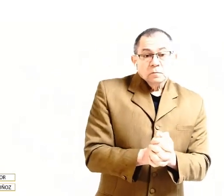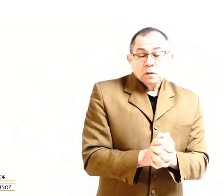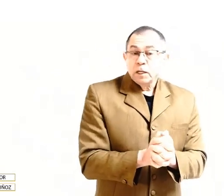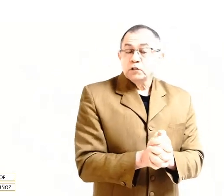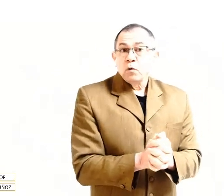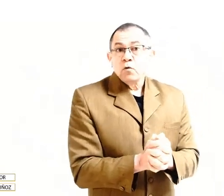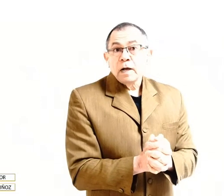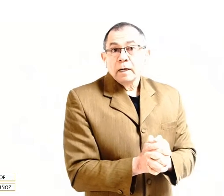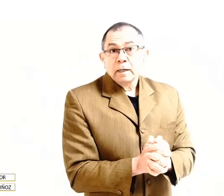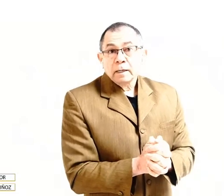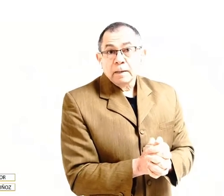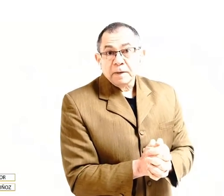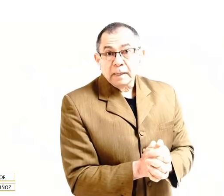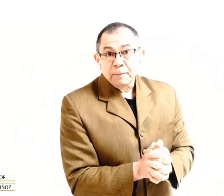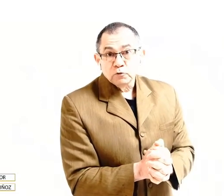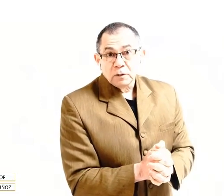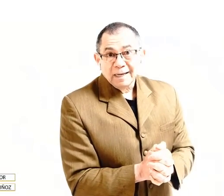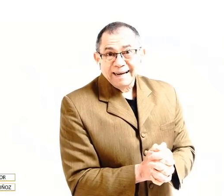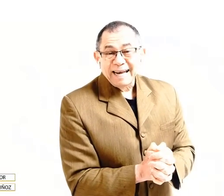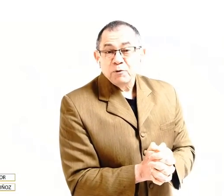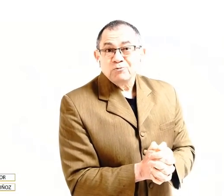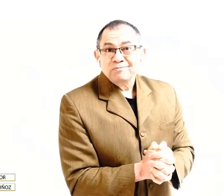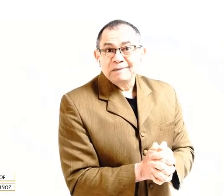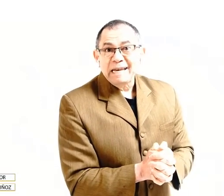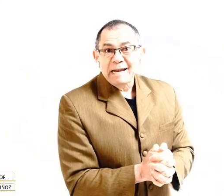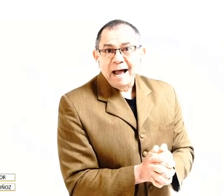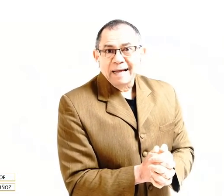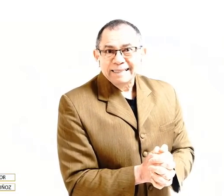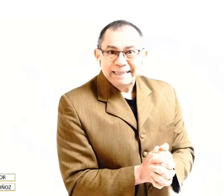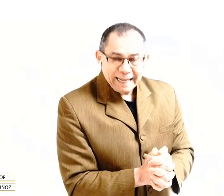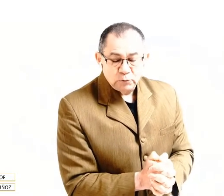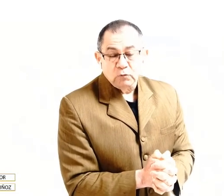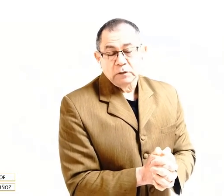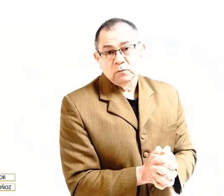es hora que prediquemos la doctrina de Jesucristo.